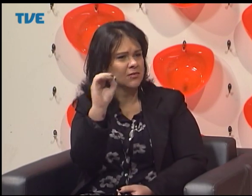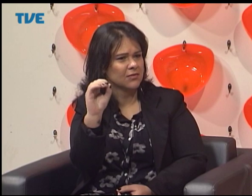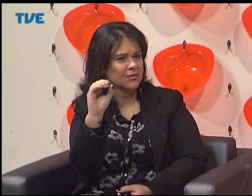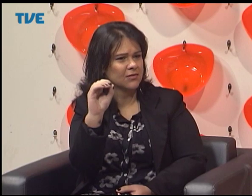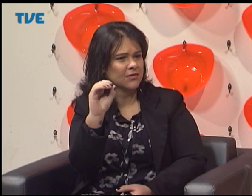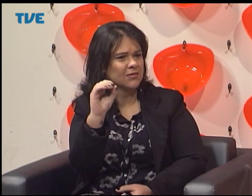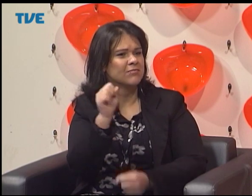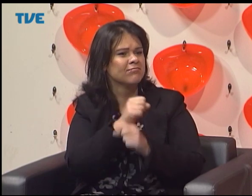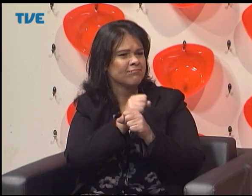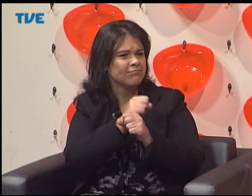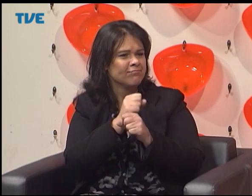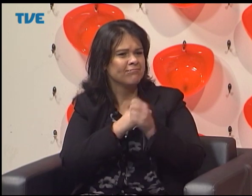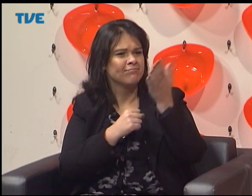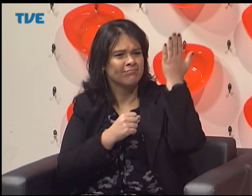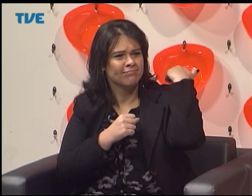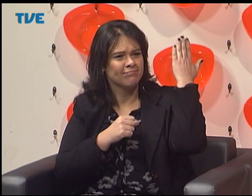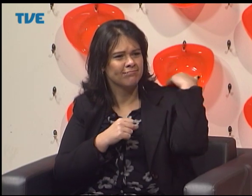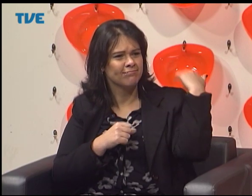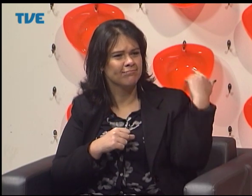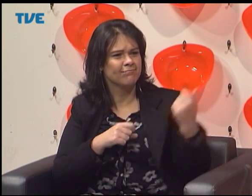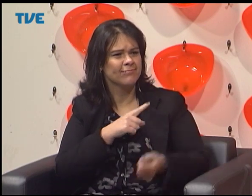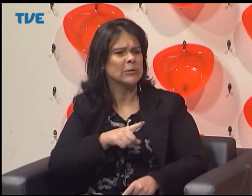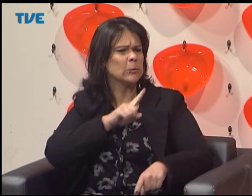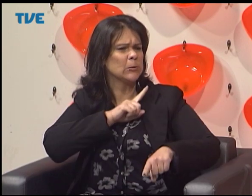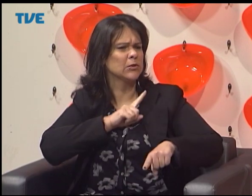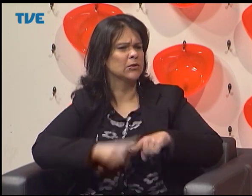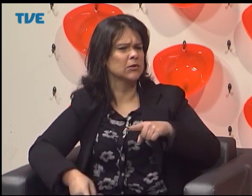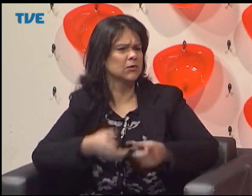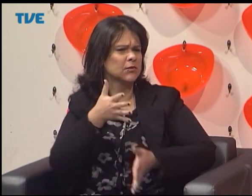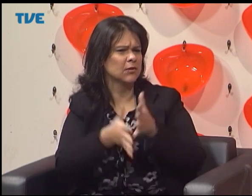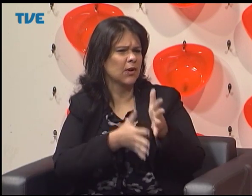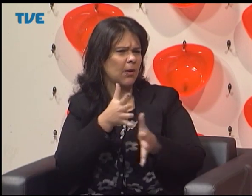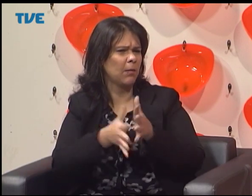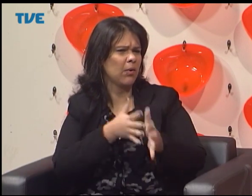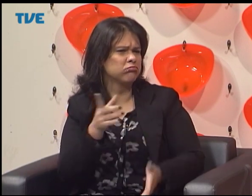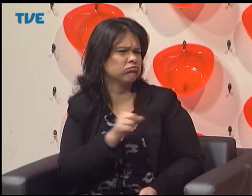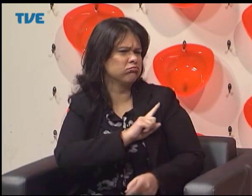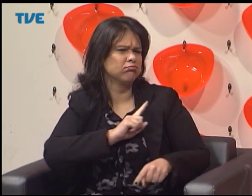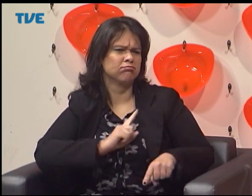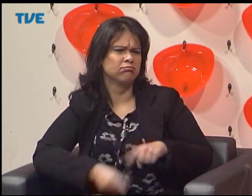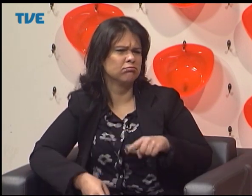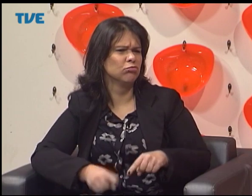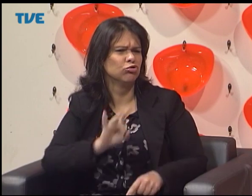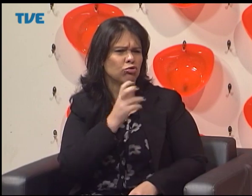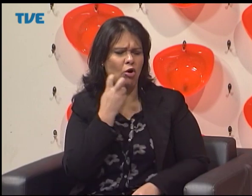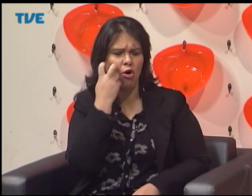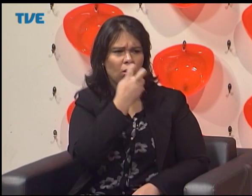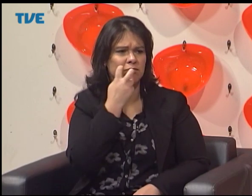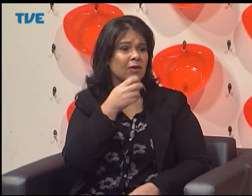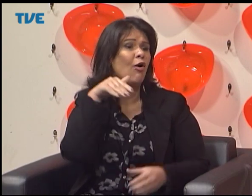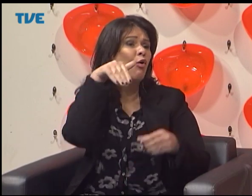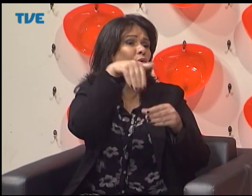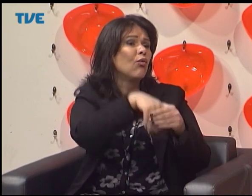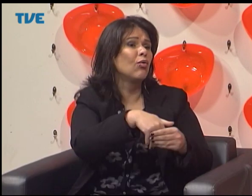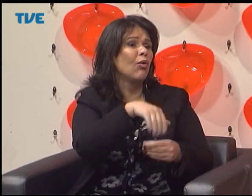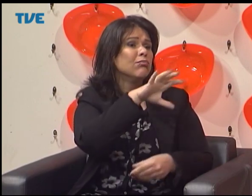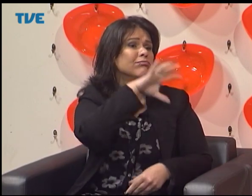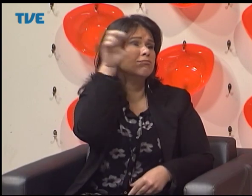Congresso de Milão, em 1880, que foi um congresso que proibiu o uso da língua de sinais, e